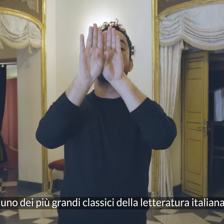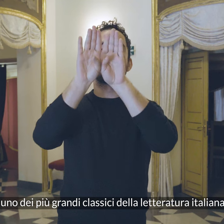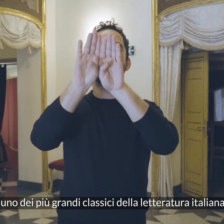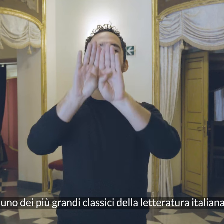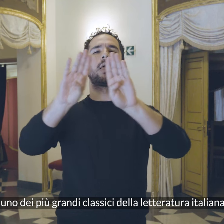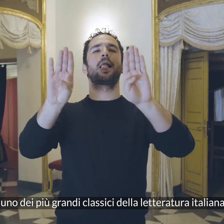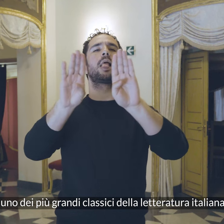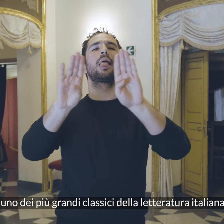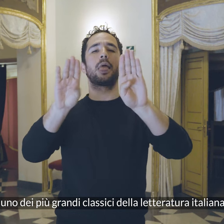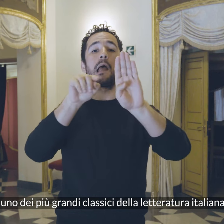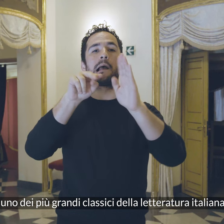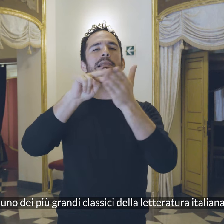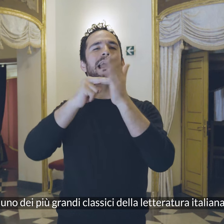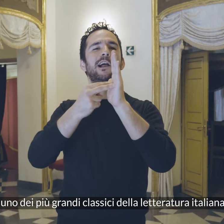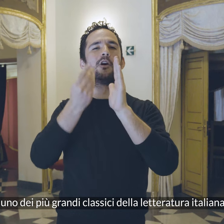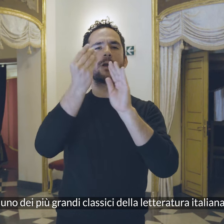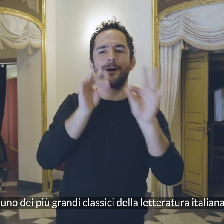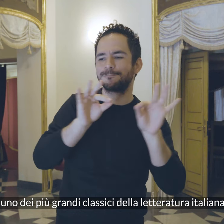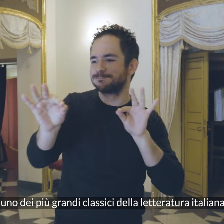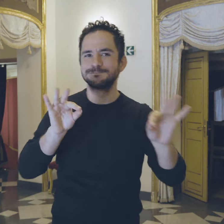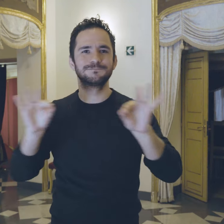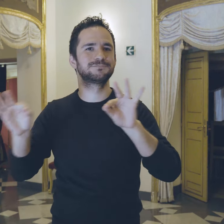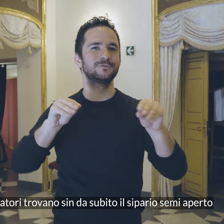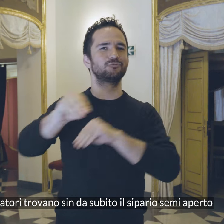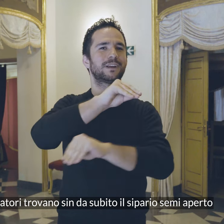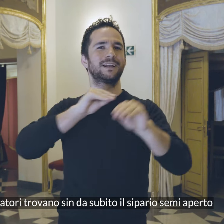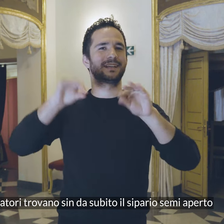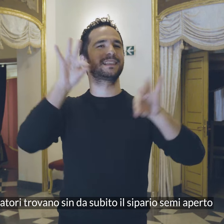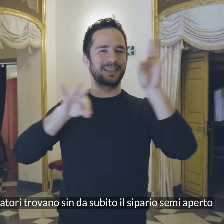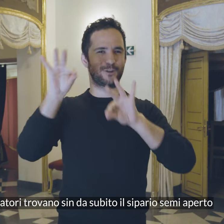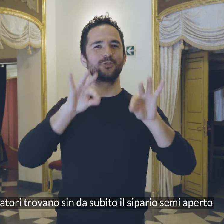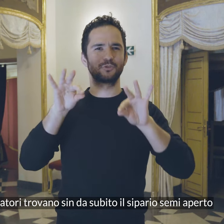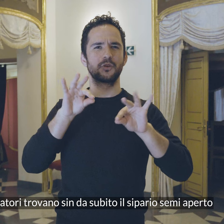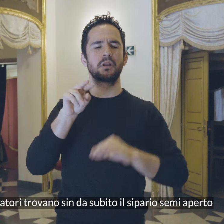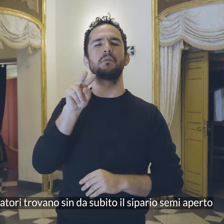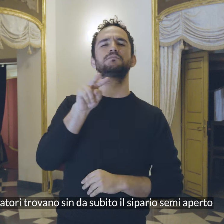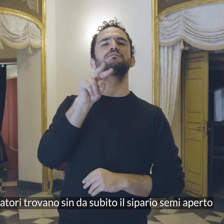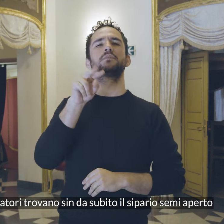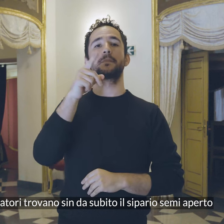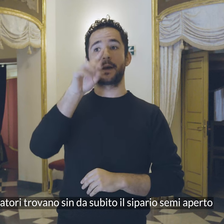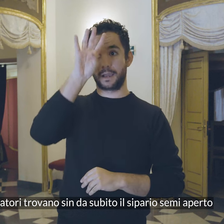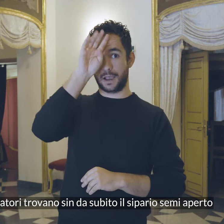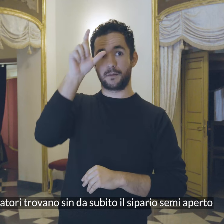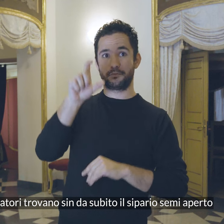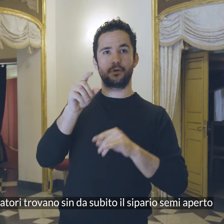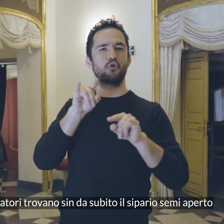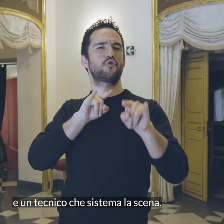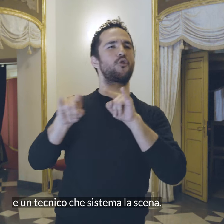più grandi classici della letteratura italiana Gli spettatori trovano sin da subito il sipario semiaperto E un